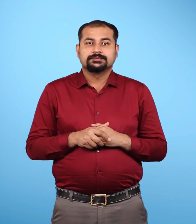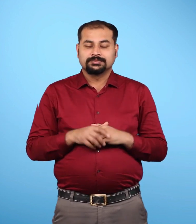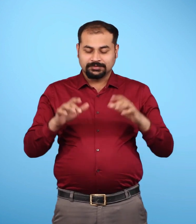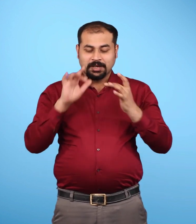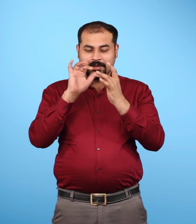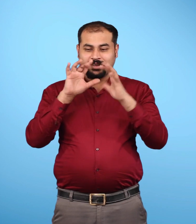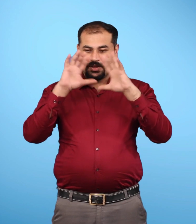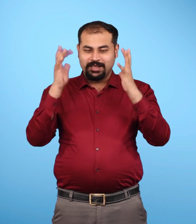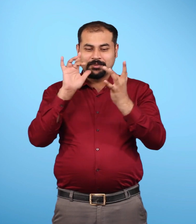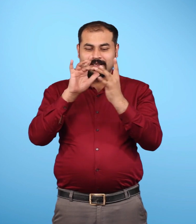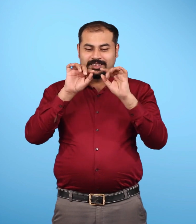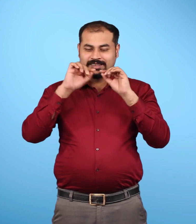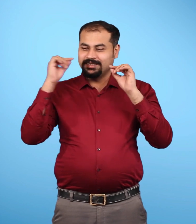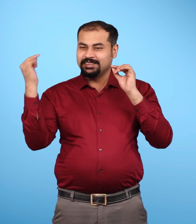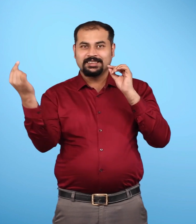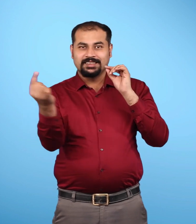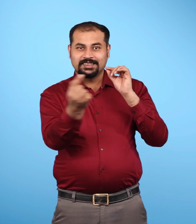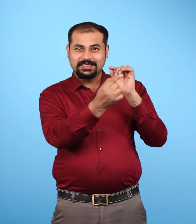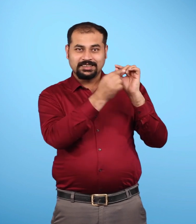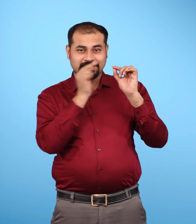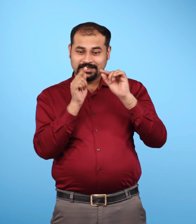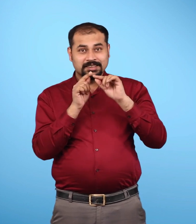साथ डिगरी दक्षिनी अक्षांच तक पहला हुआ है